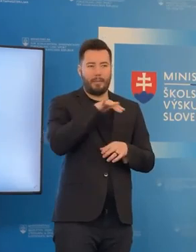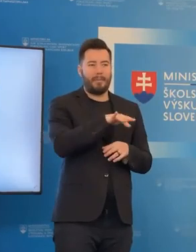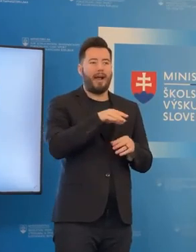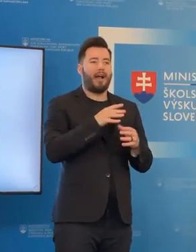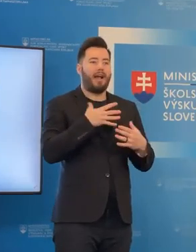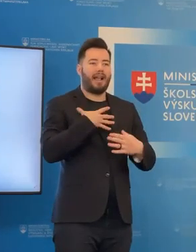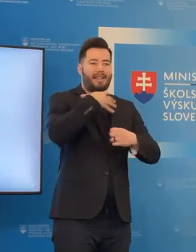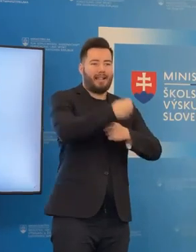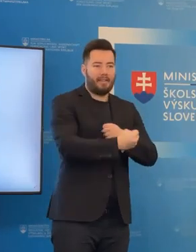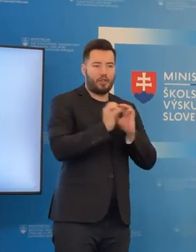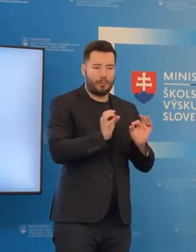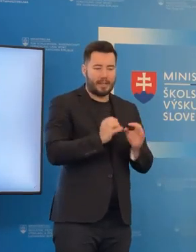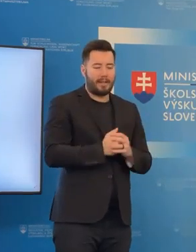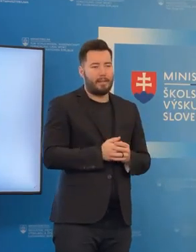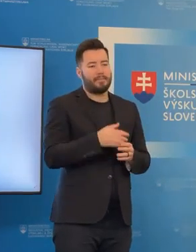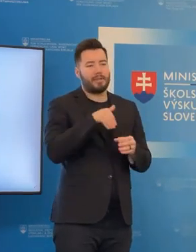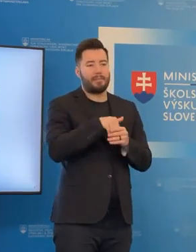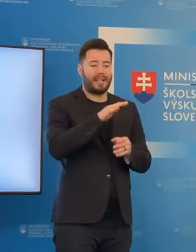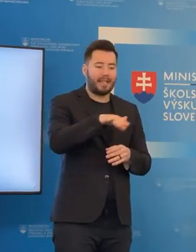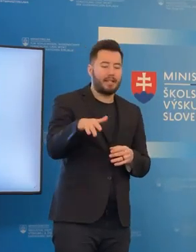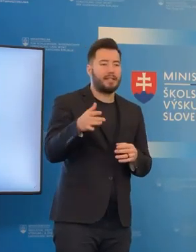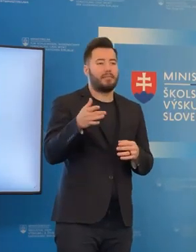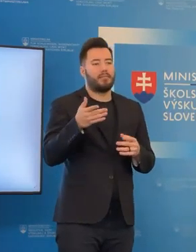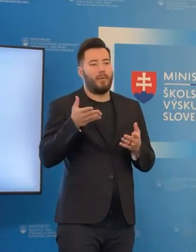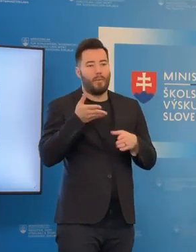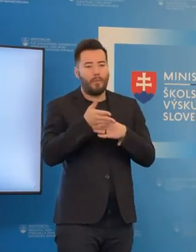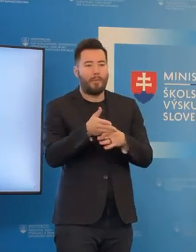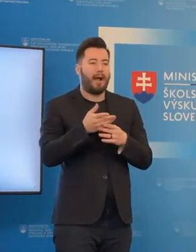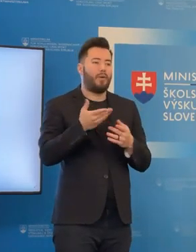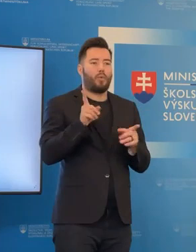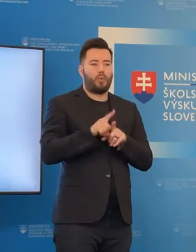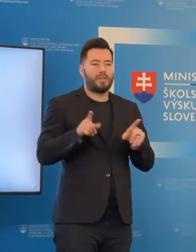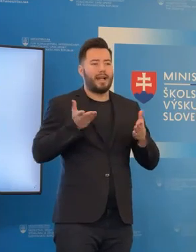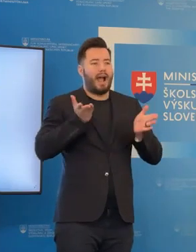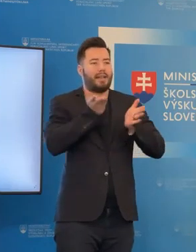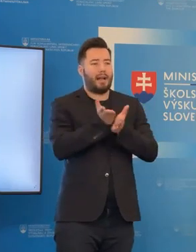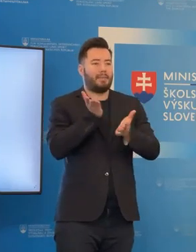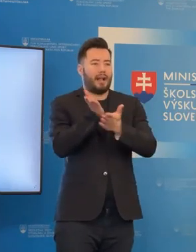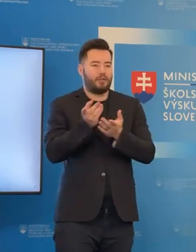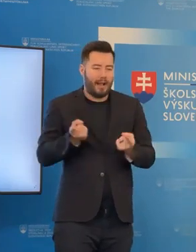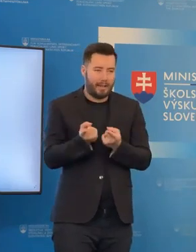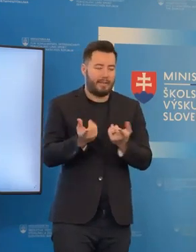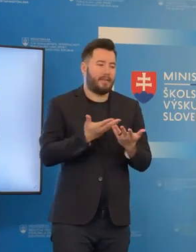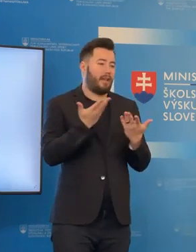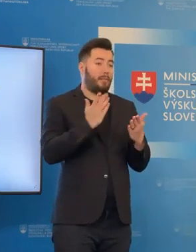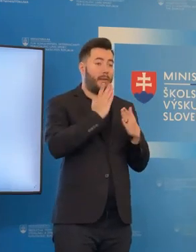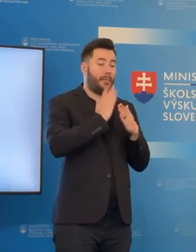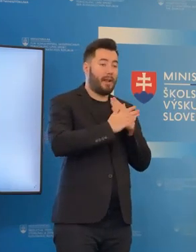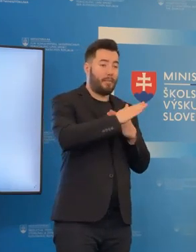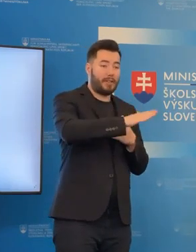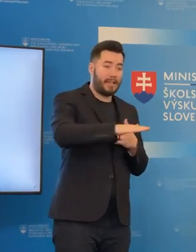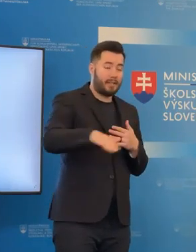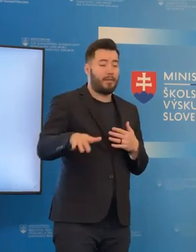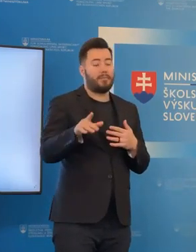alebo deťom, dokážu pomôcť s jednotlivými adaptačnými aktivitami pre deti, či pomôcť priamo deťom, ktorých